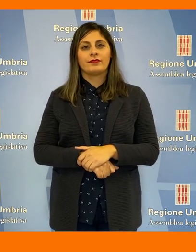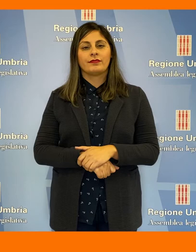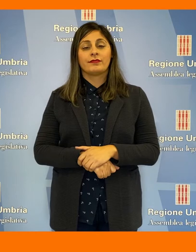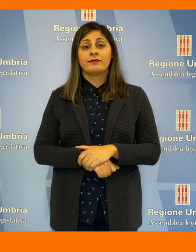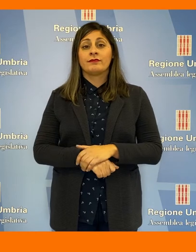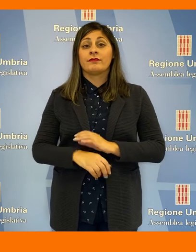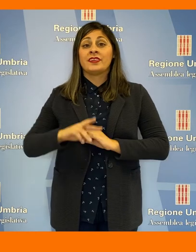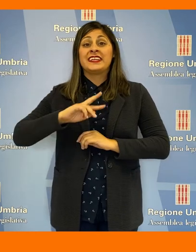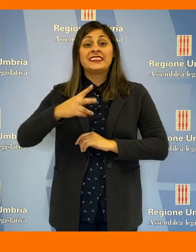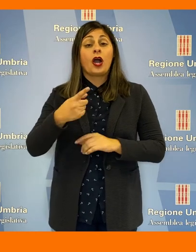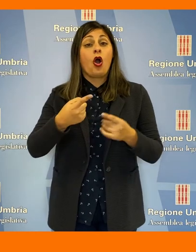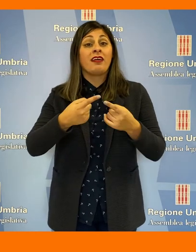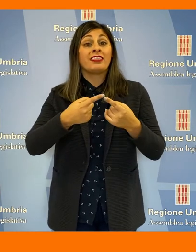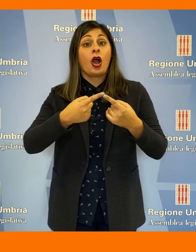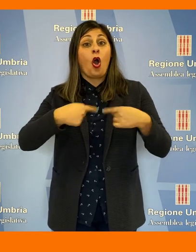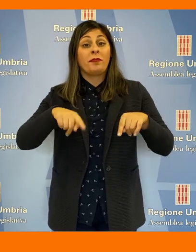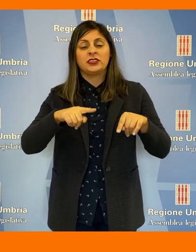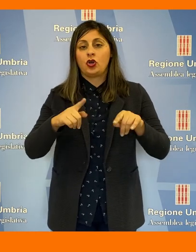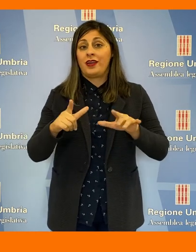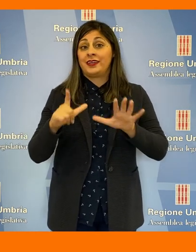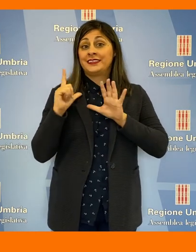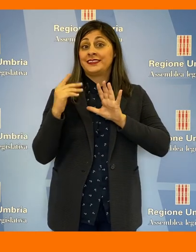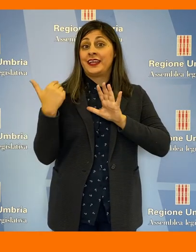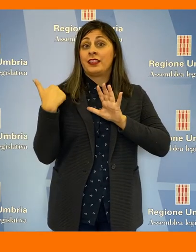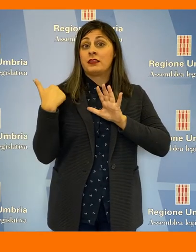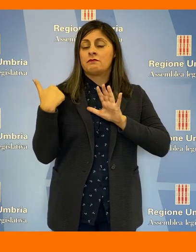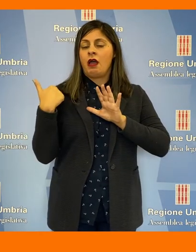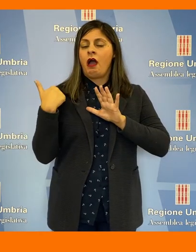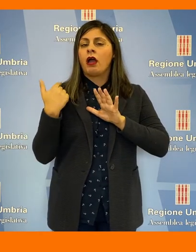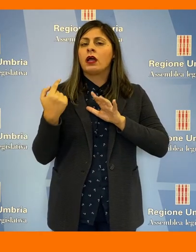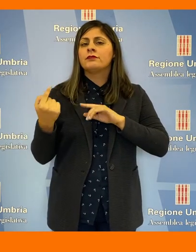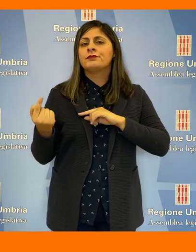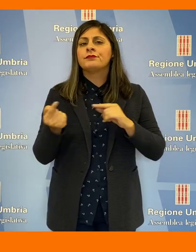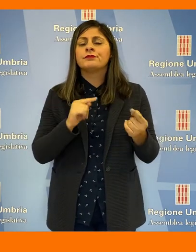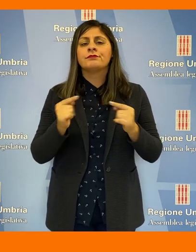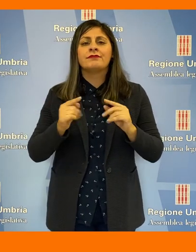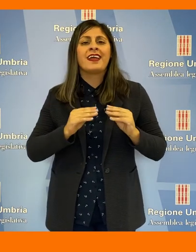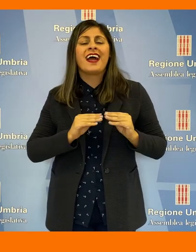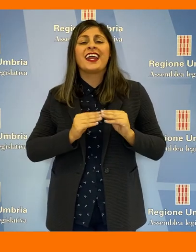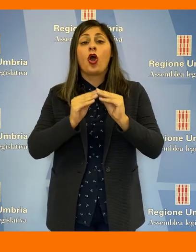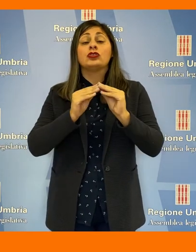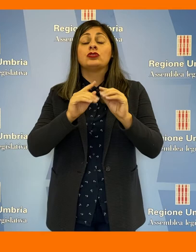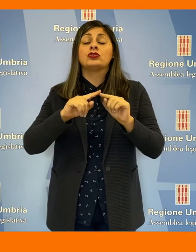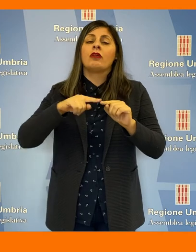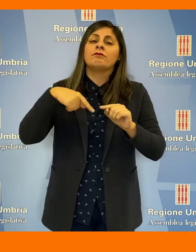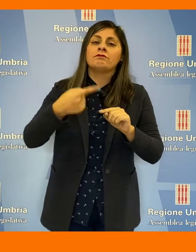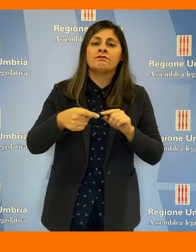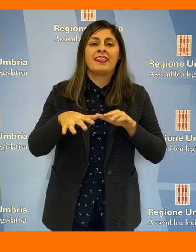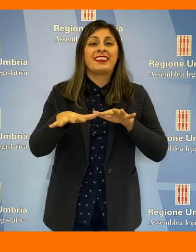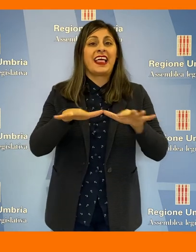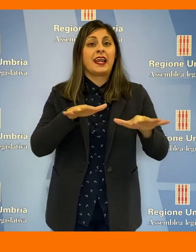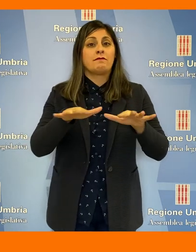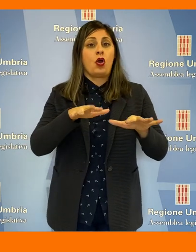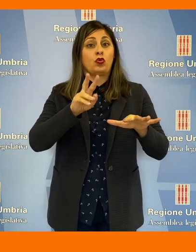In seconda commissione, la scorsa settimana, si è parlato della ricostruzione post-sisma del